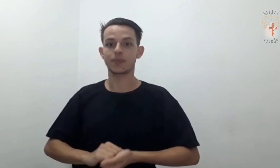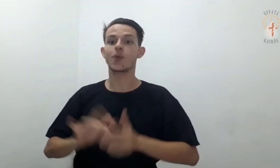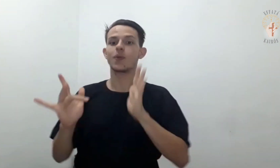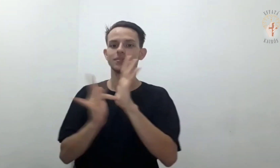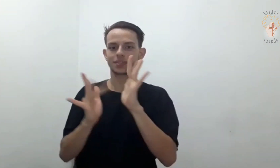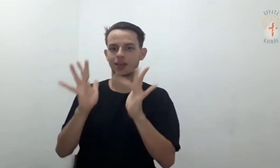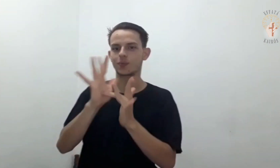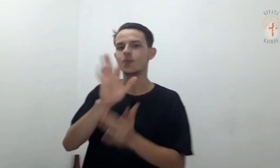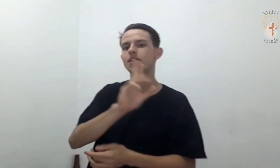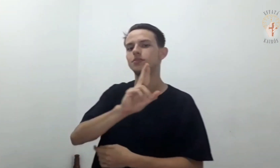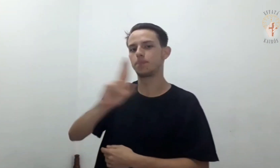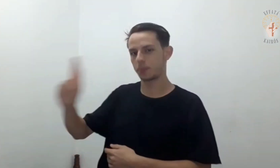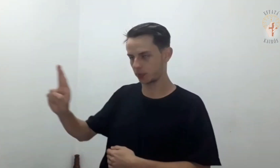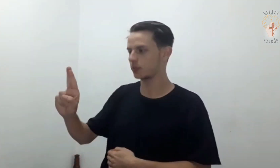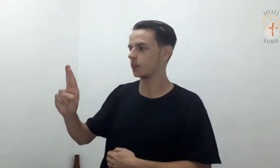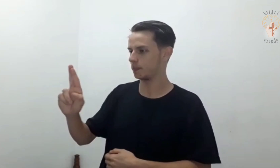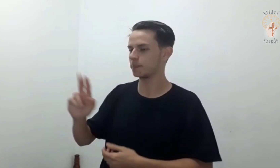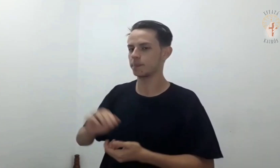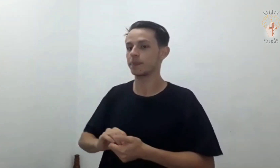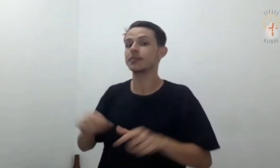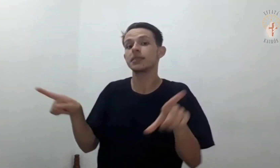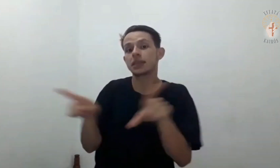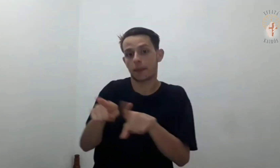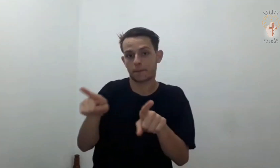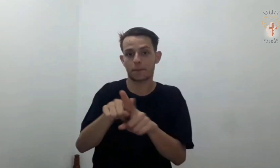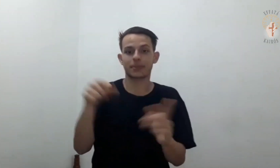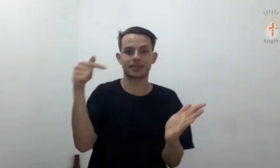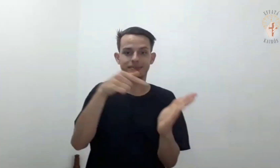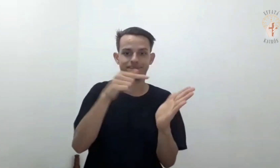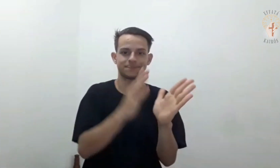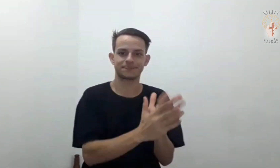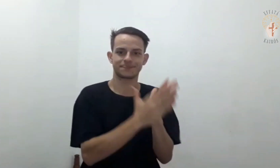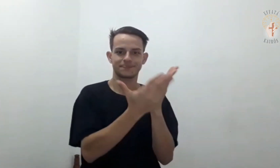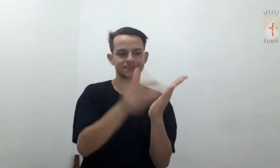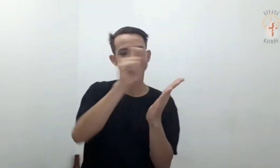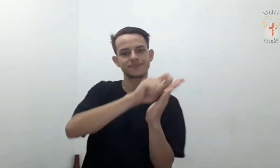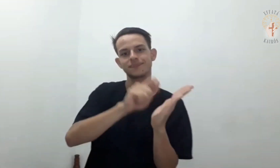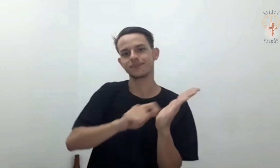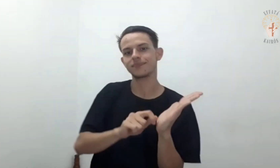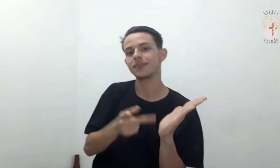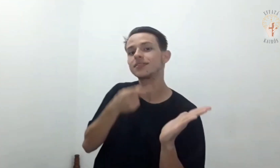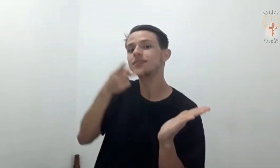Jesus lhe respondeu Também está escrito